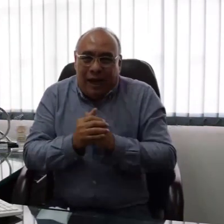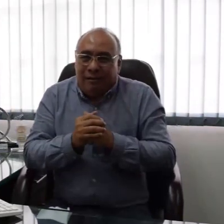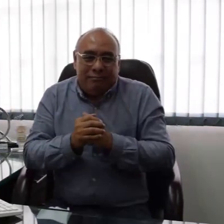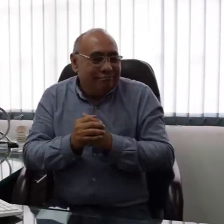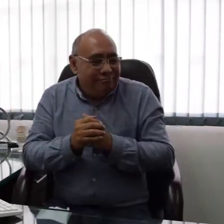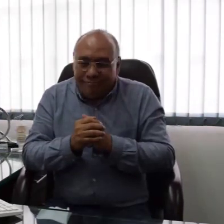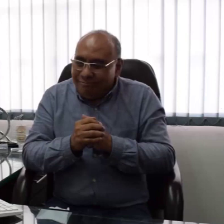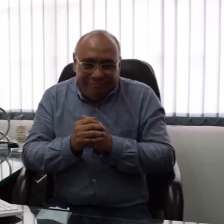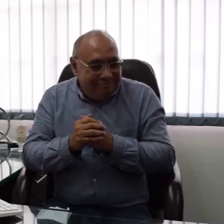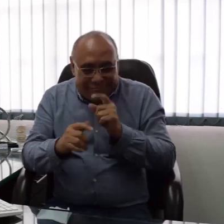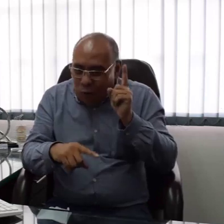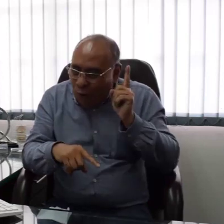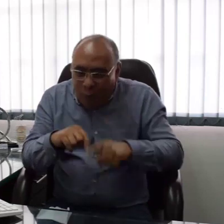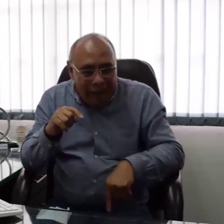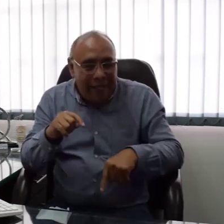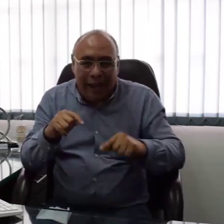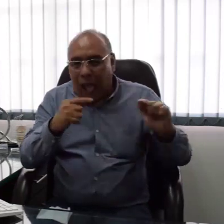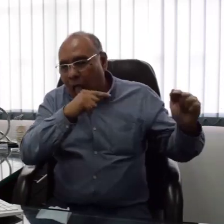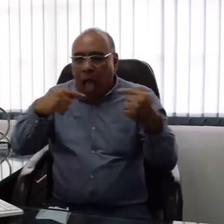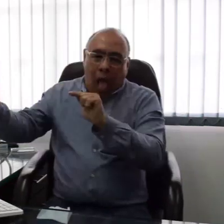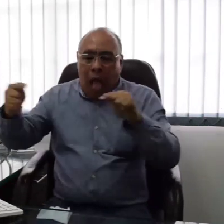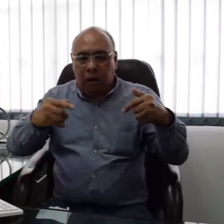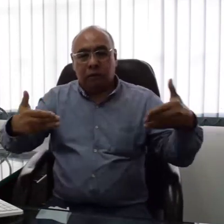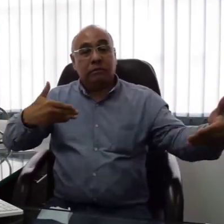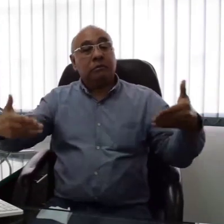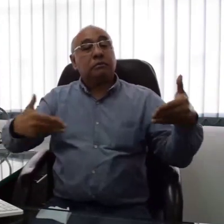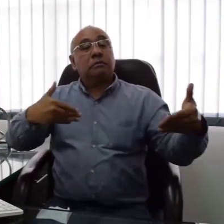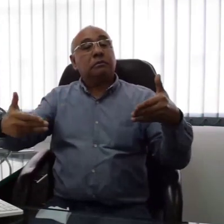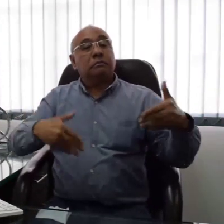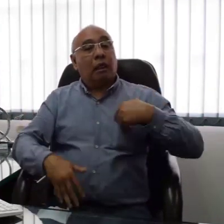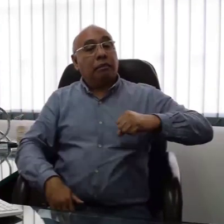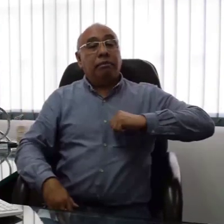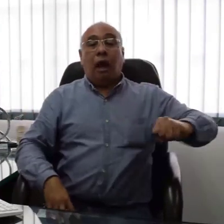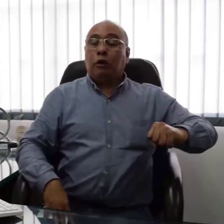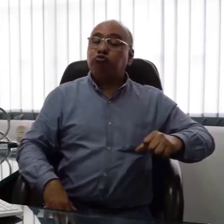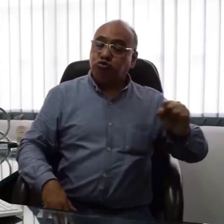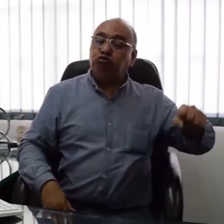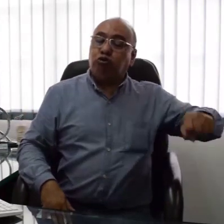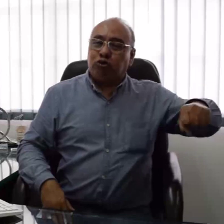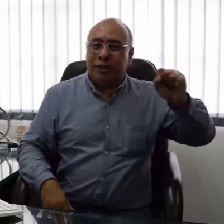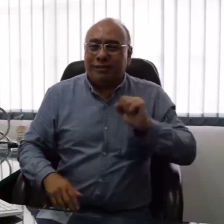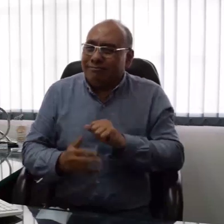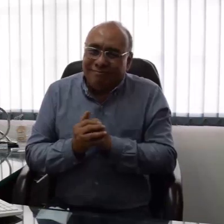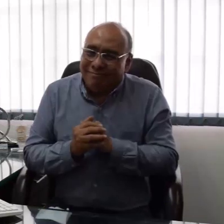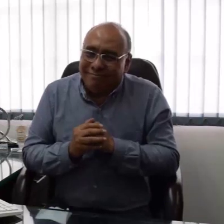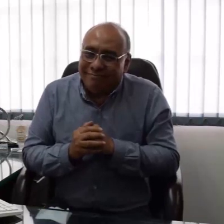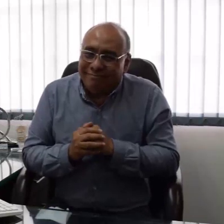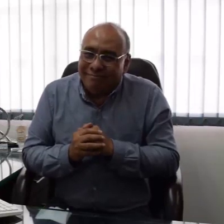Está siendo dañado este idioma y así se enseña a otros a que lo aprendan de la misma manera. No se